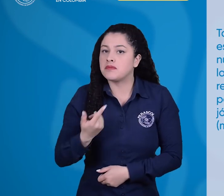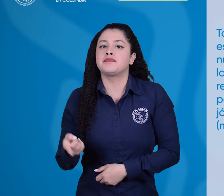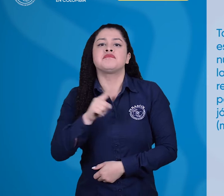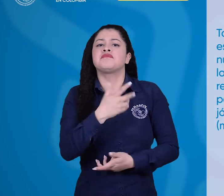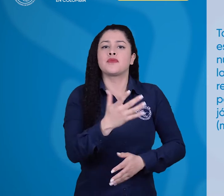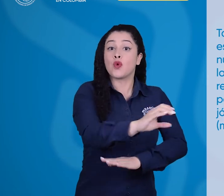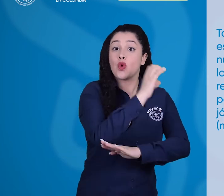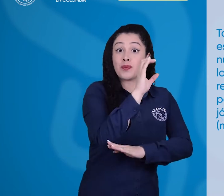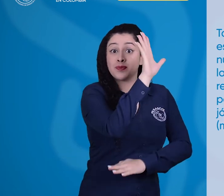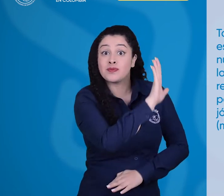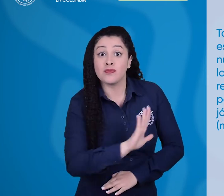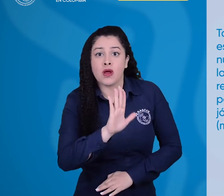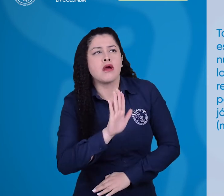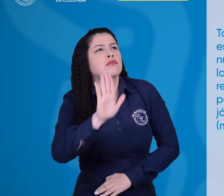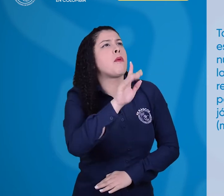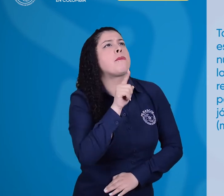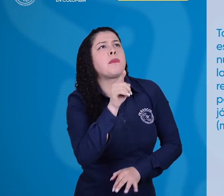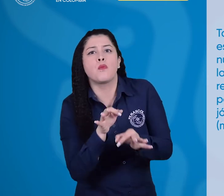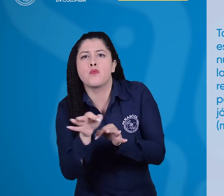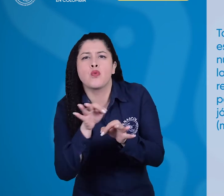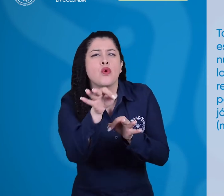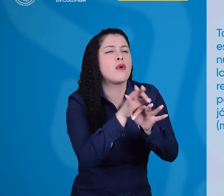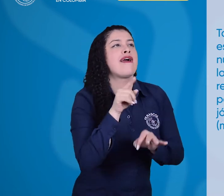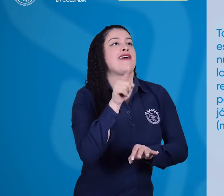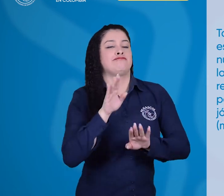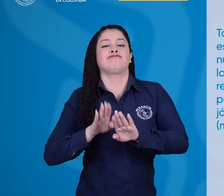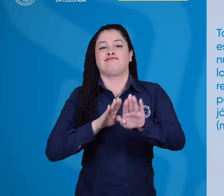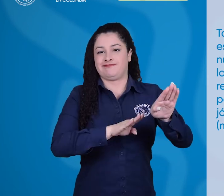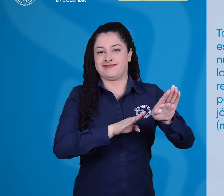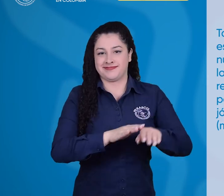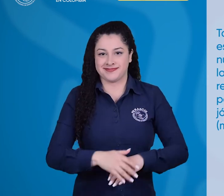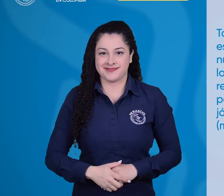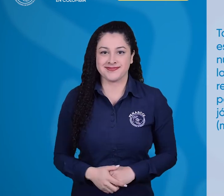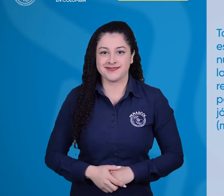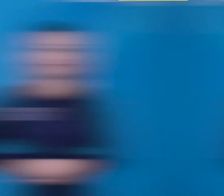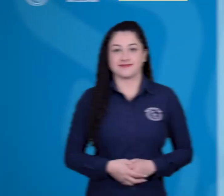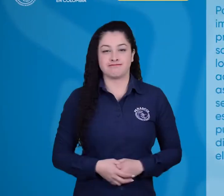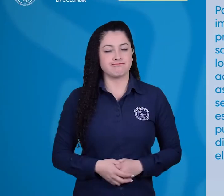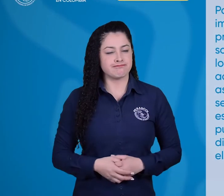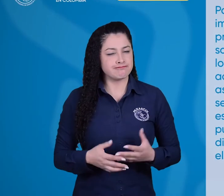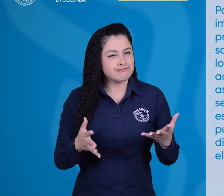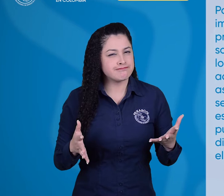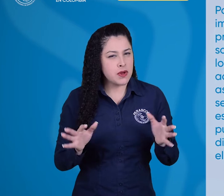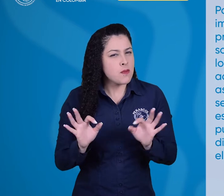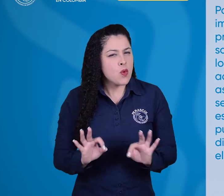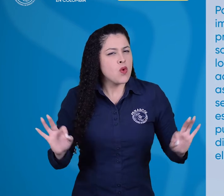poblacional, mujeres y jóvenes, y la territorial, municipios. Por tanto, resulta